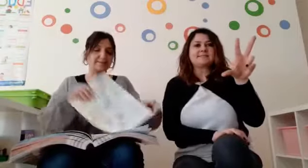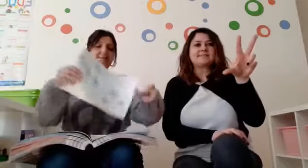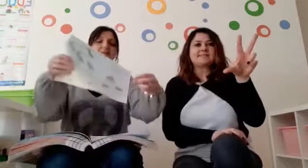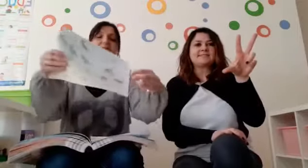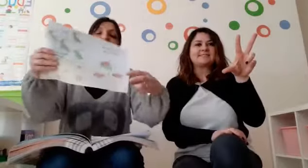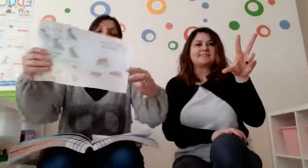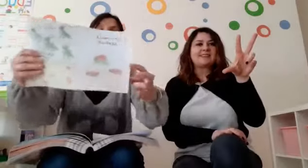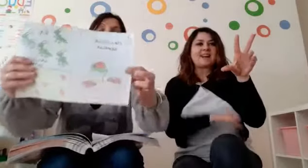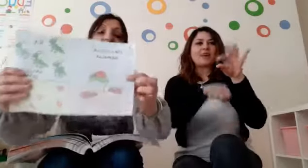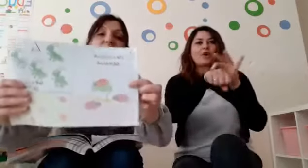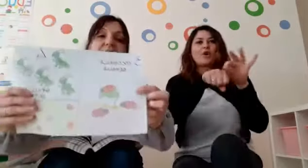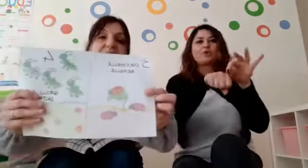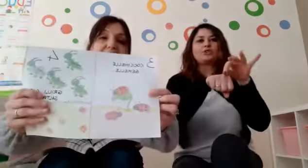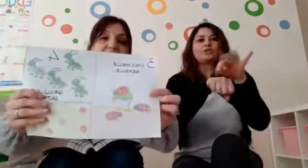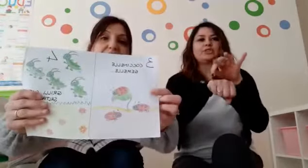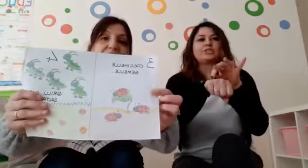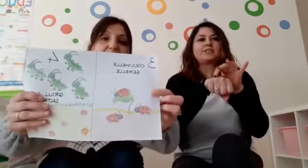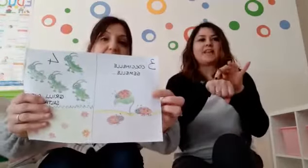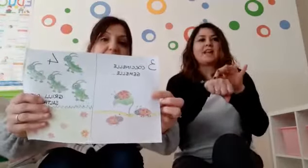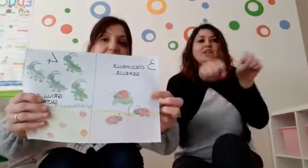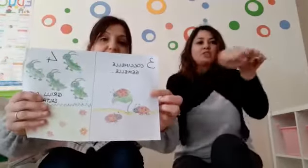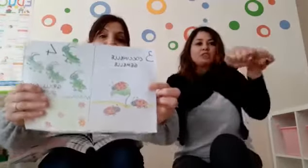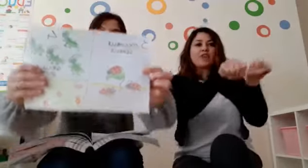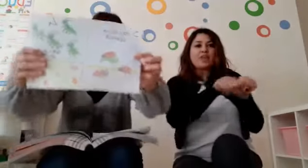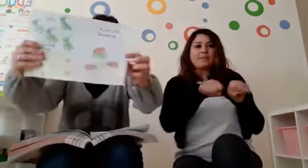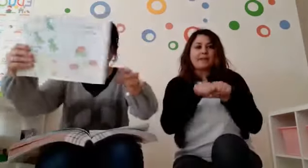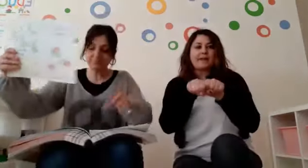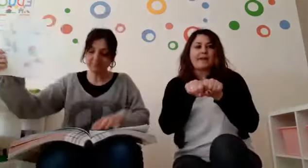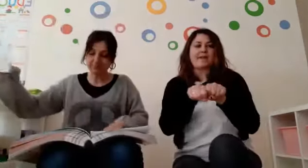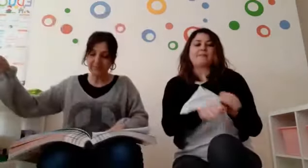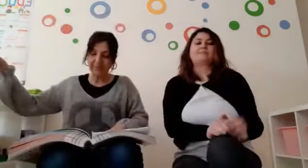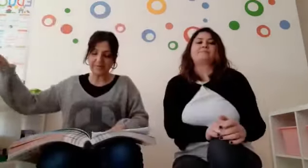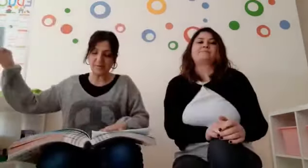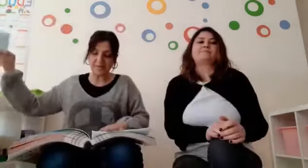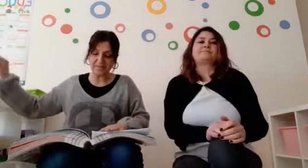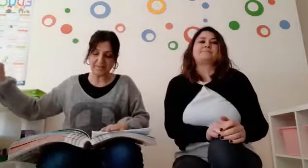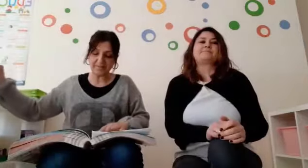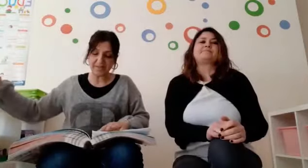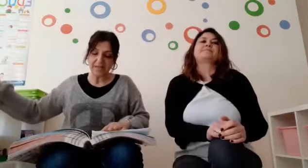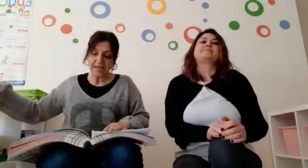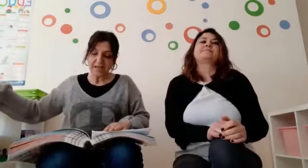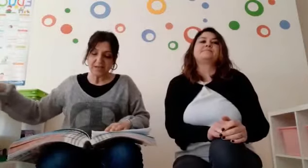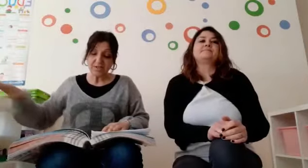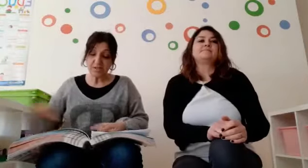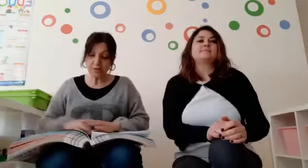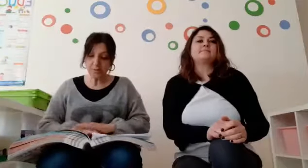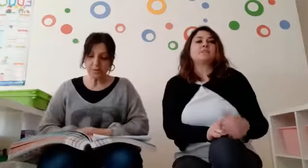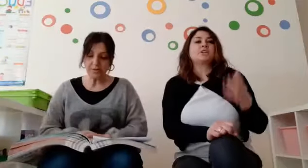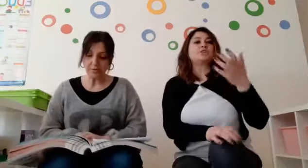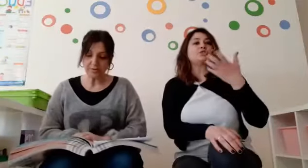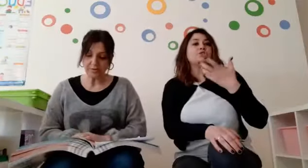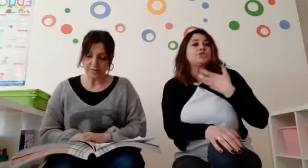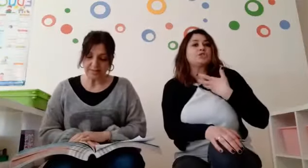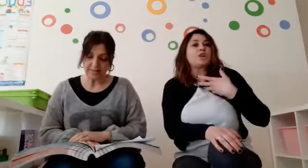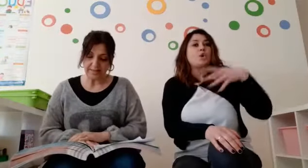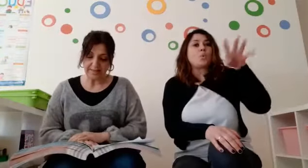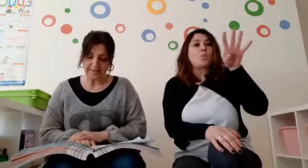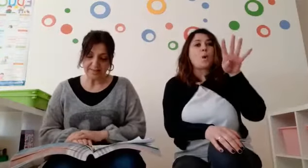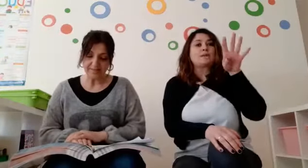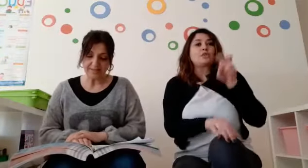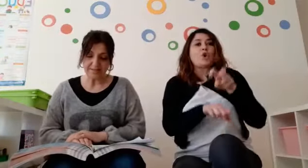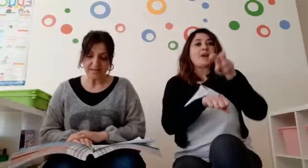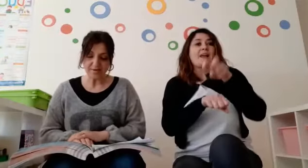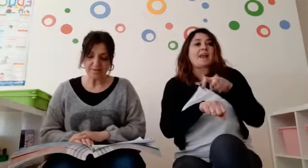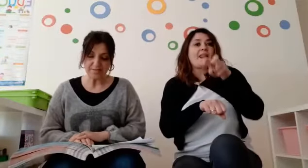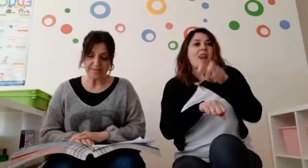tre coccinelle gemelle. Andiamo avanti. C'erano pure quattro grilli